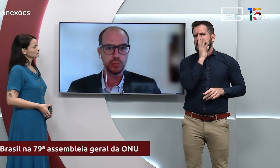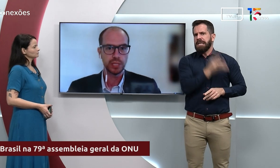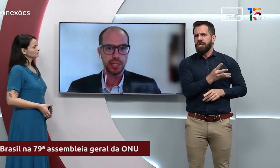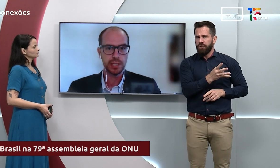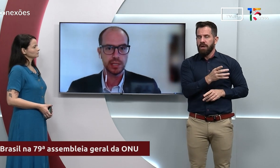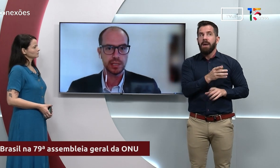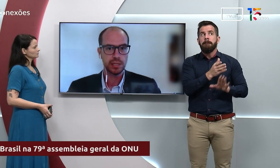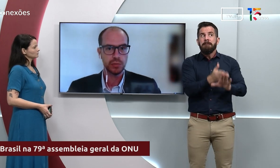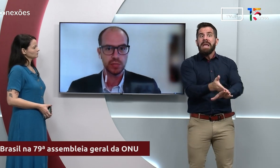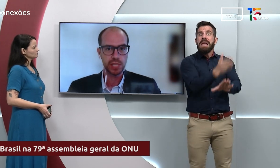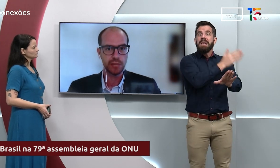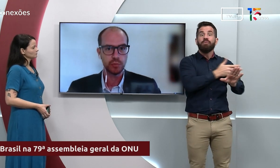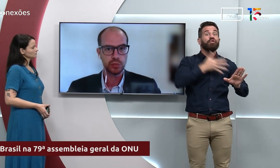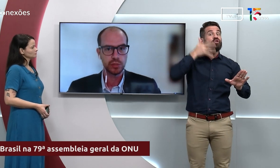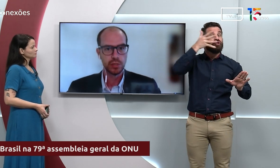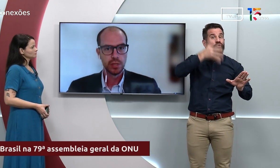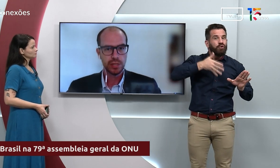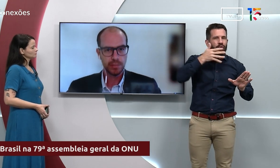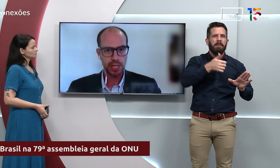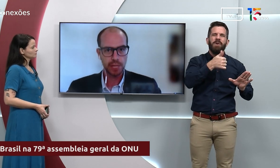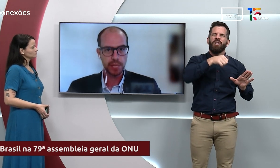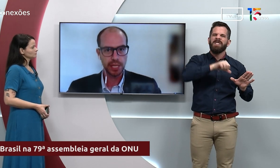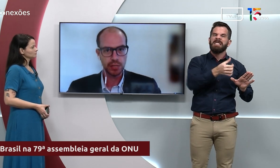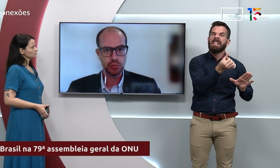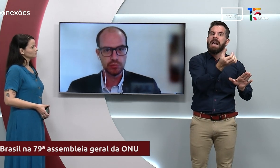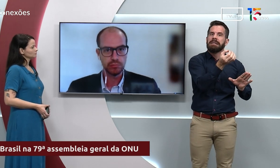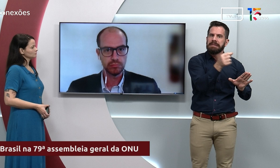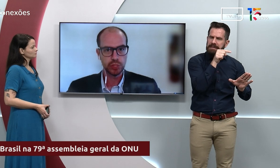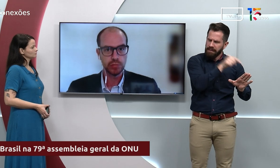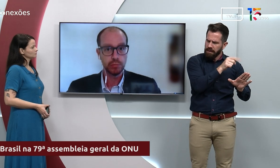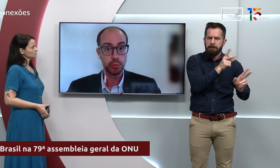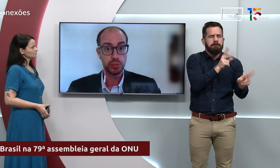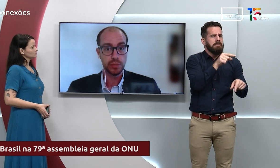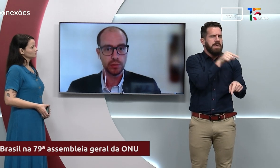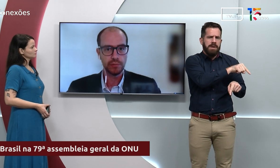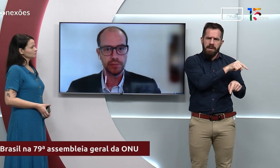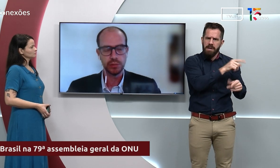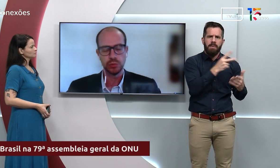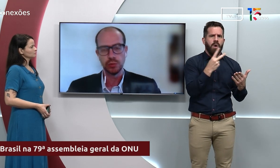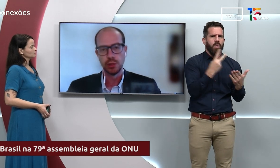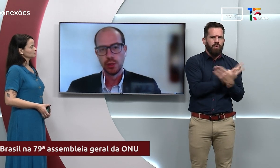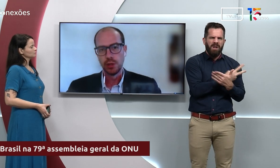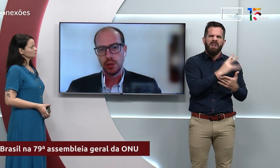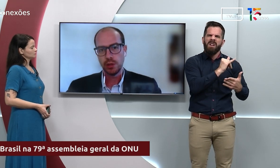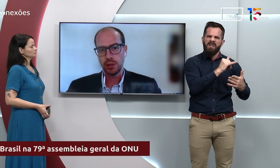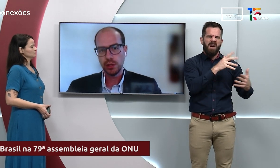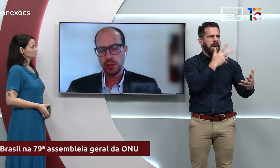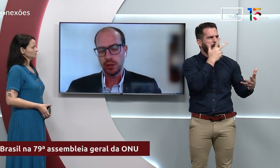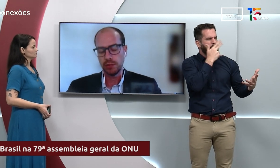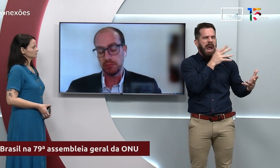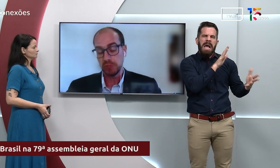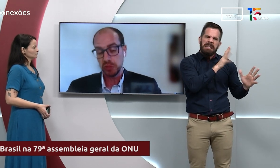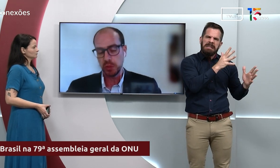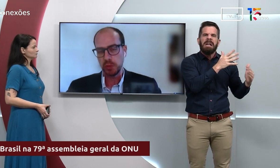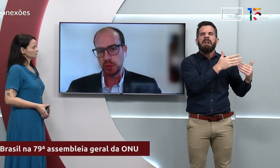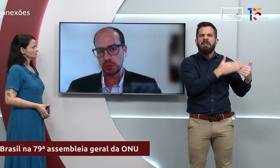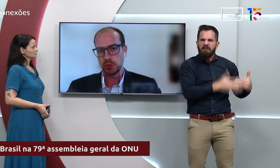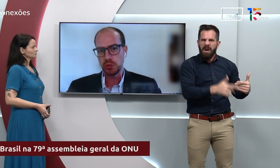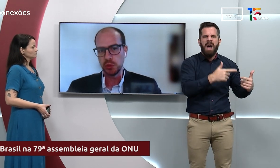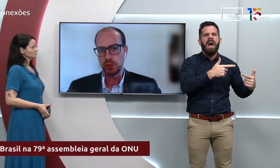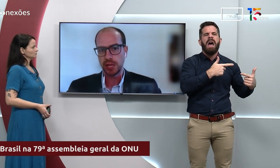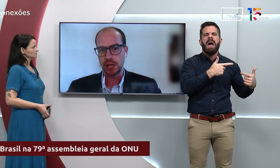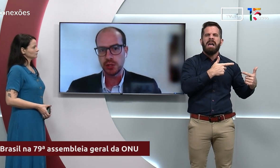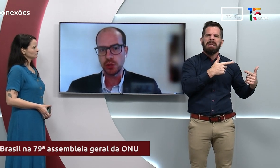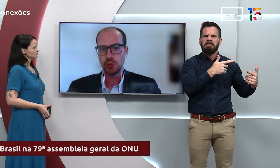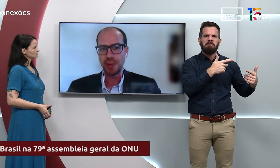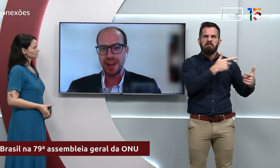feito na década de 60, onde estávamos também na beira de um possível conflito de proporções